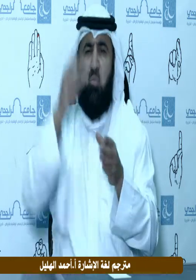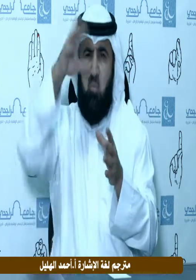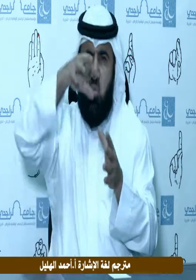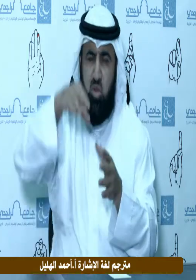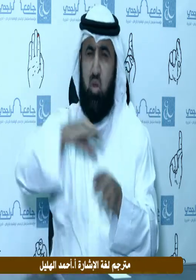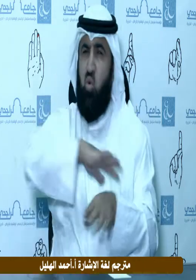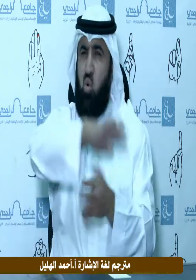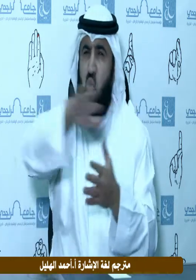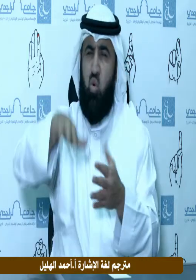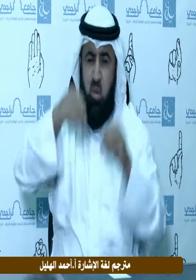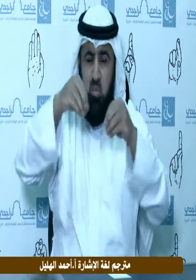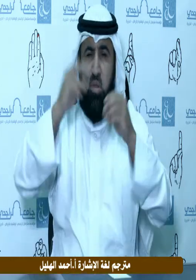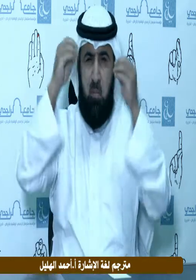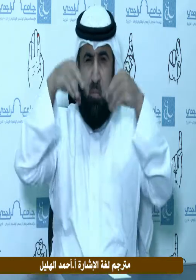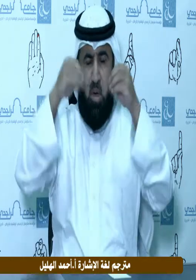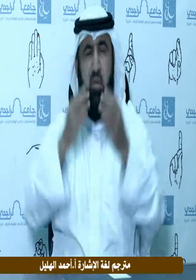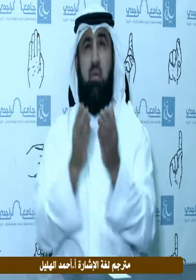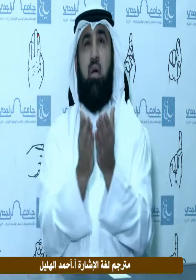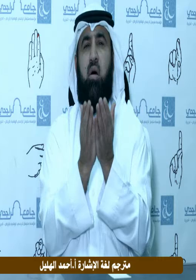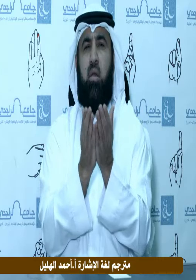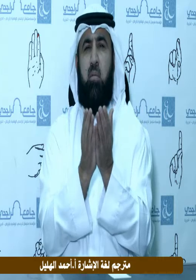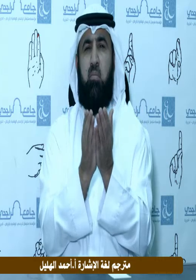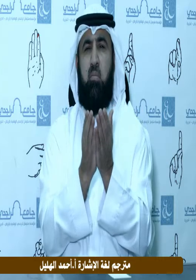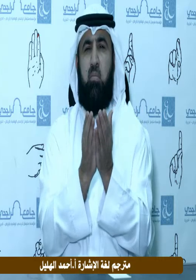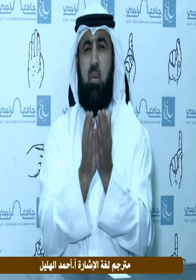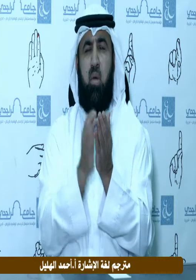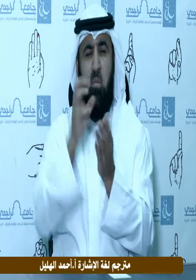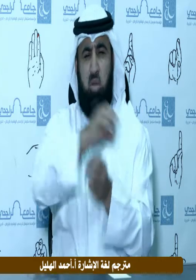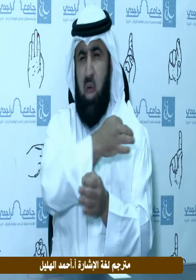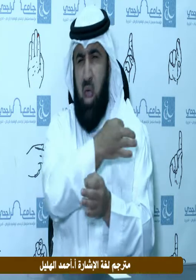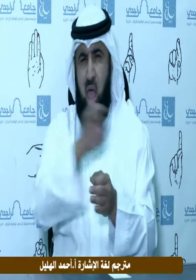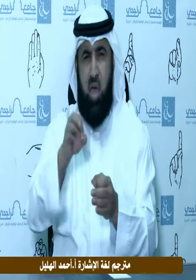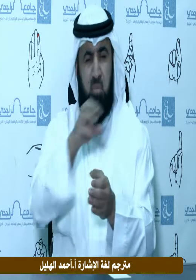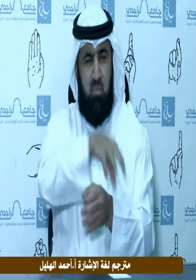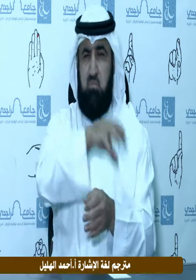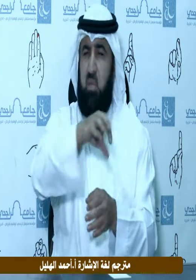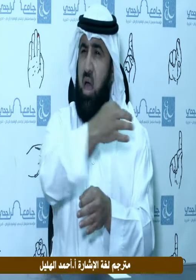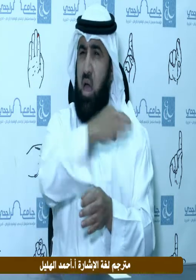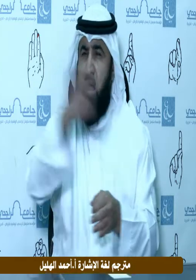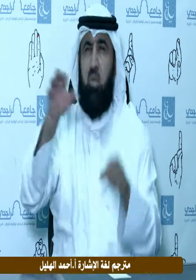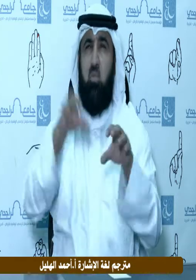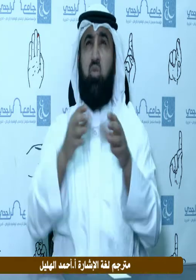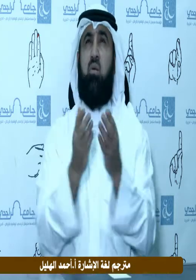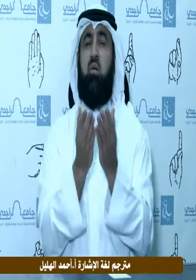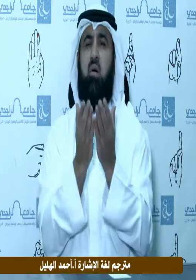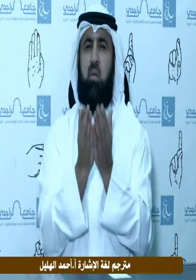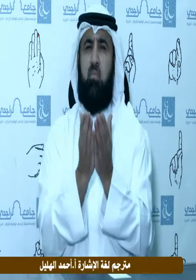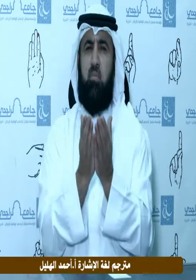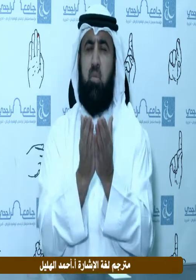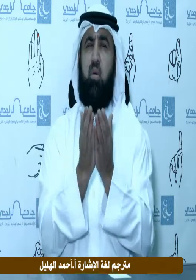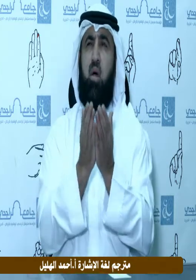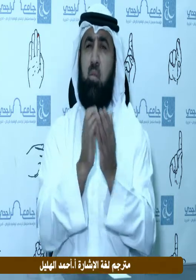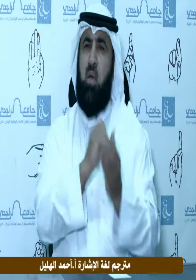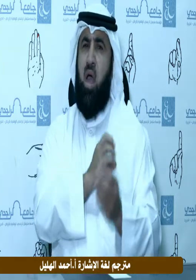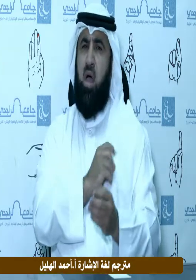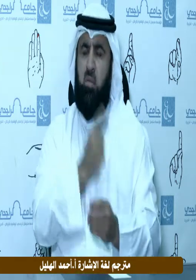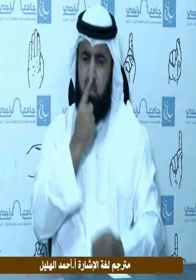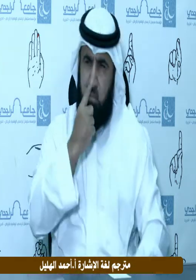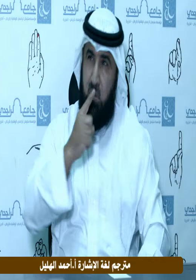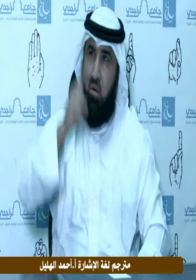البلاد وتجعله اللهم بلاغا للحاضر والباد اللهم أغث القلوب